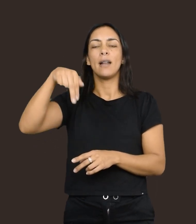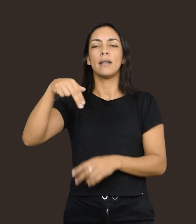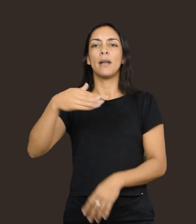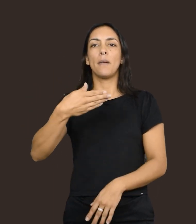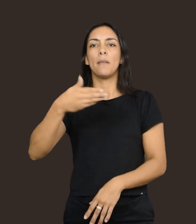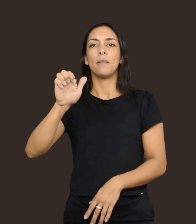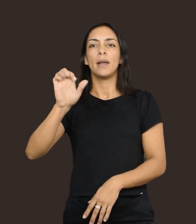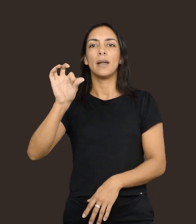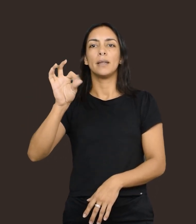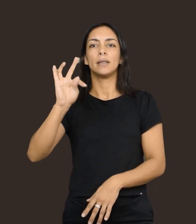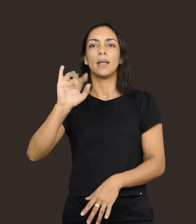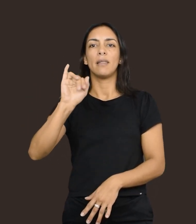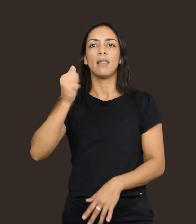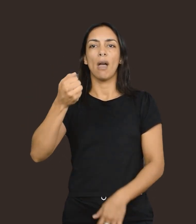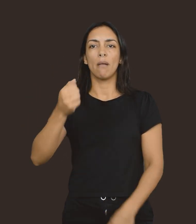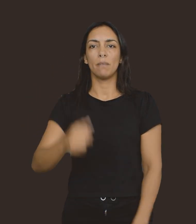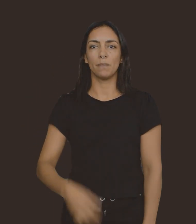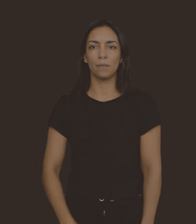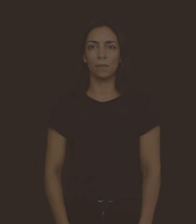gran bestia. esqueleto montaña de de Ingrafía. Gracias ver el video